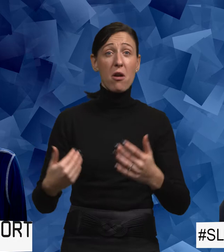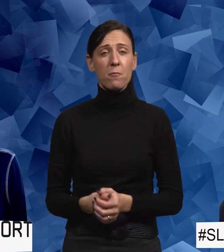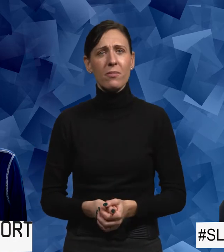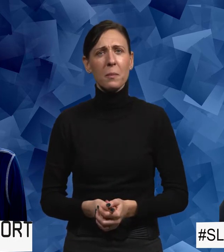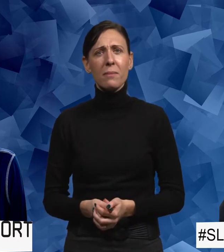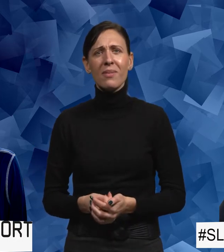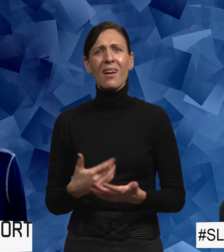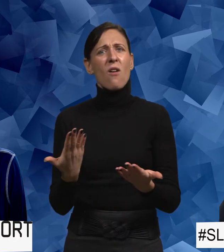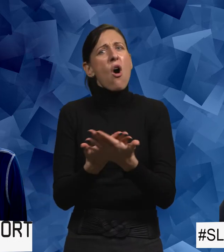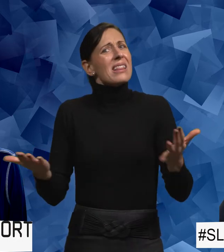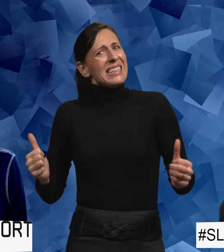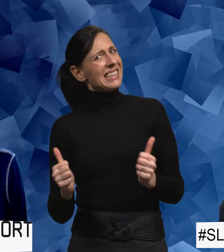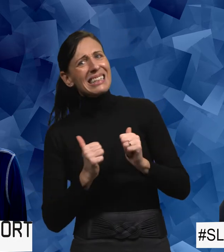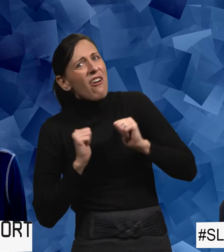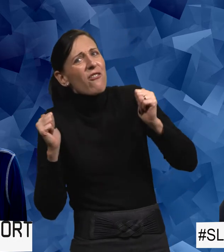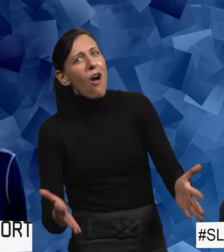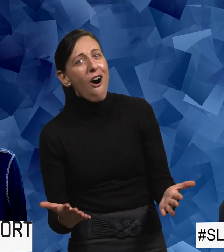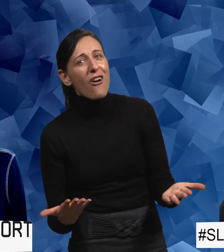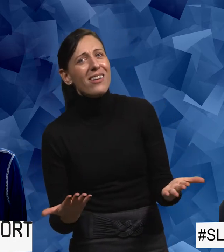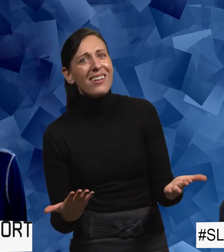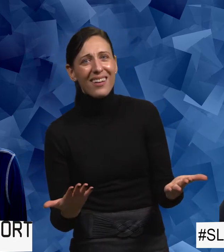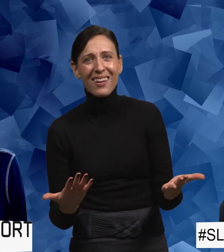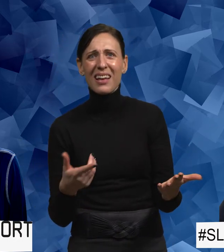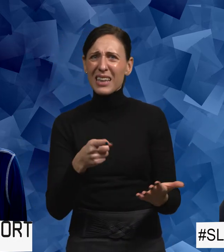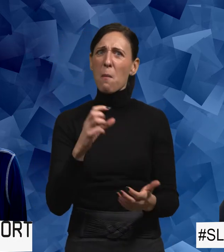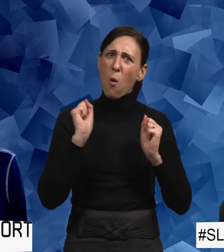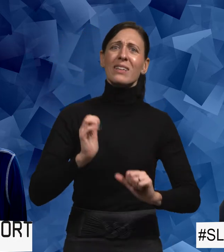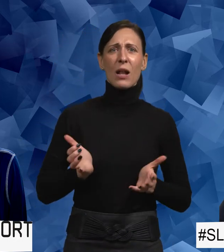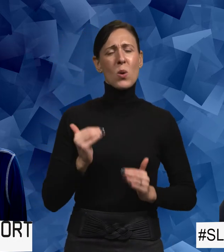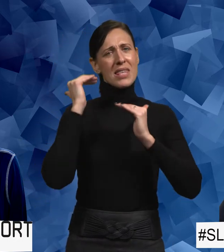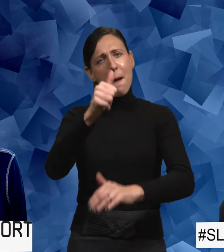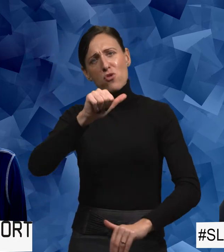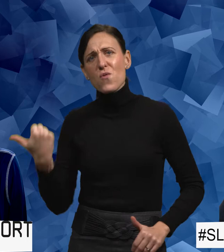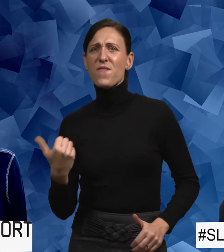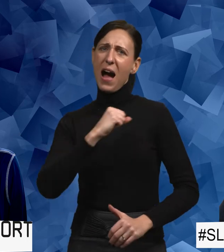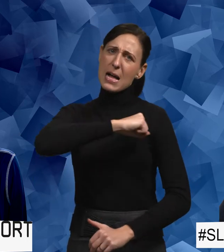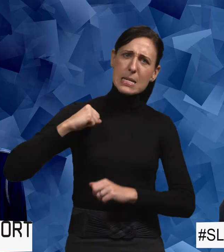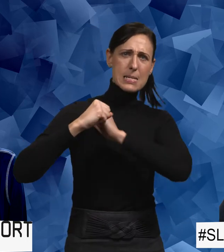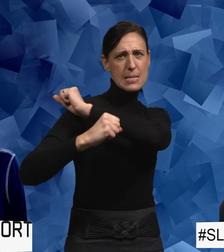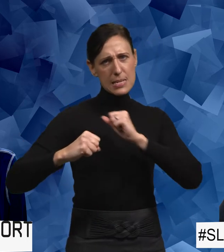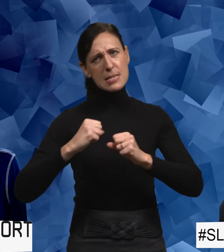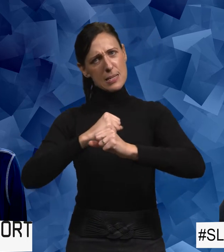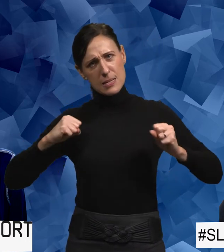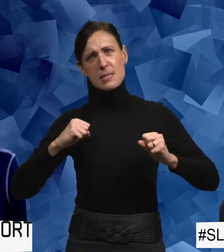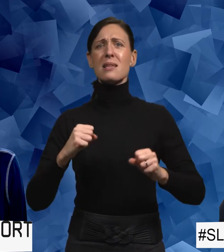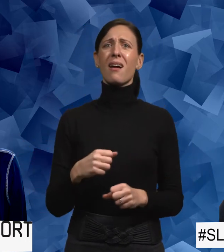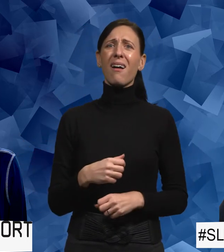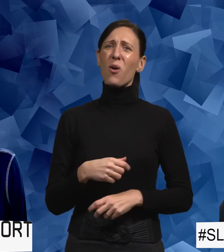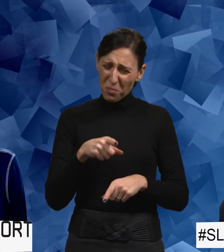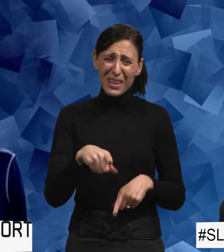undra. Så det var inte alls något självklart. Och de blev, alltså de fick verkligen tuffa till sig och hålla ifrån sig så. Det